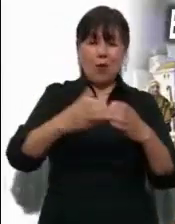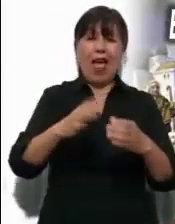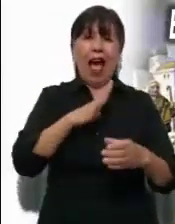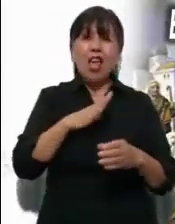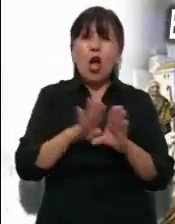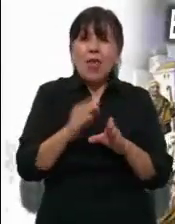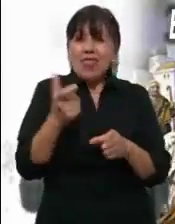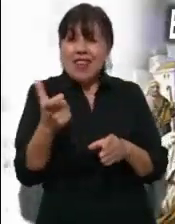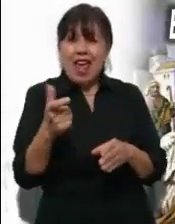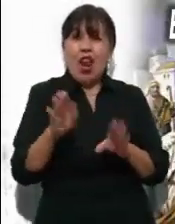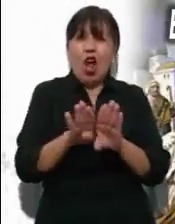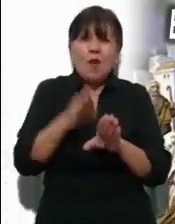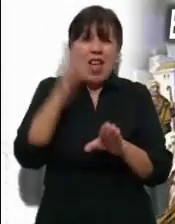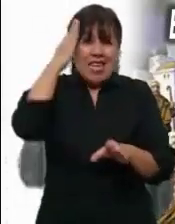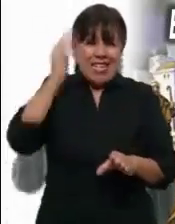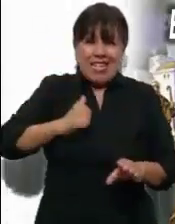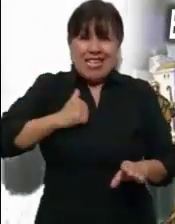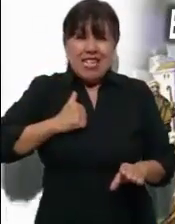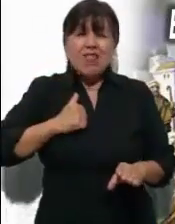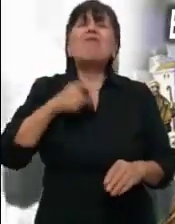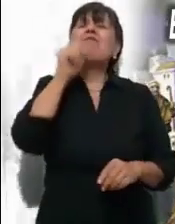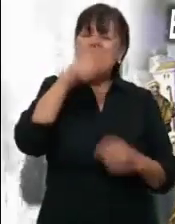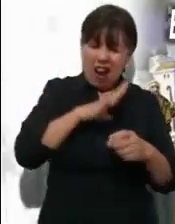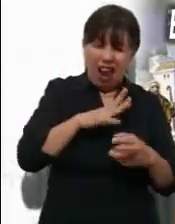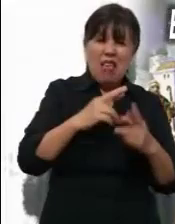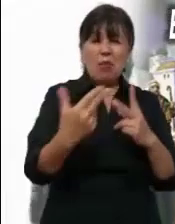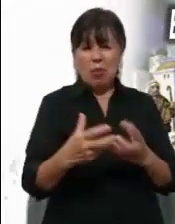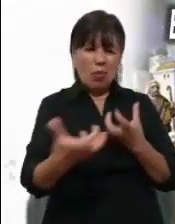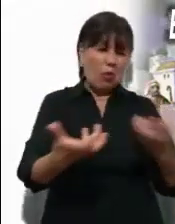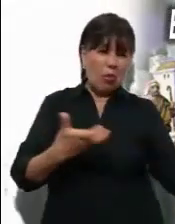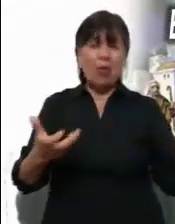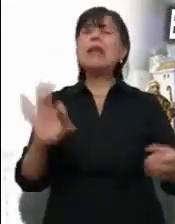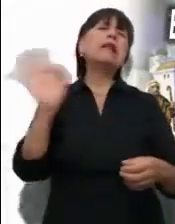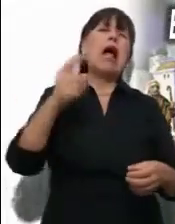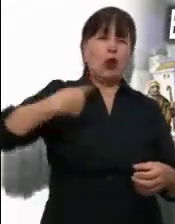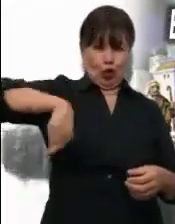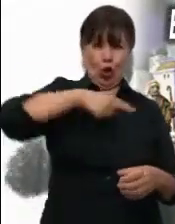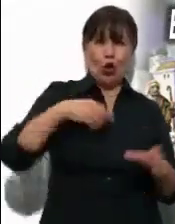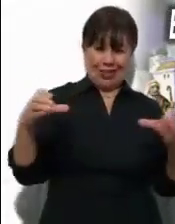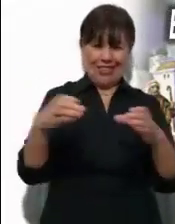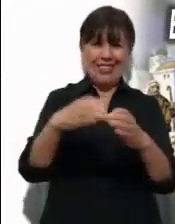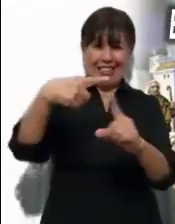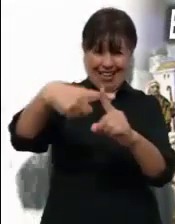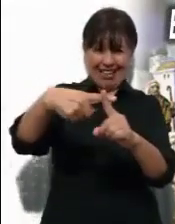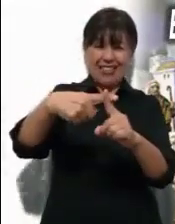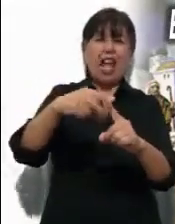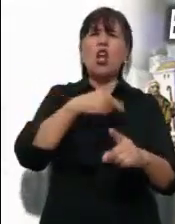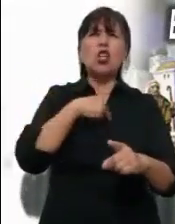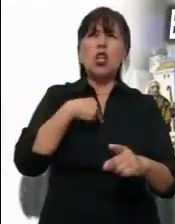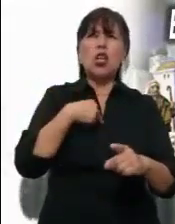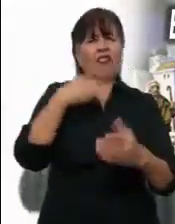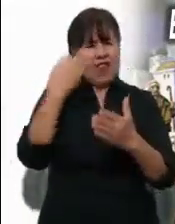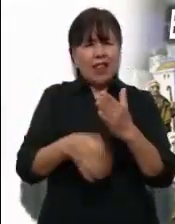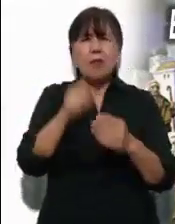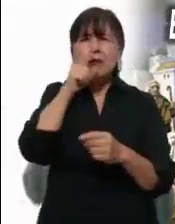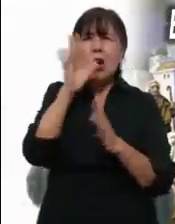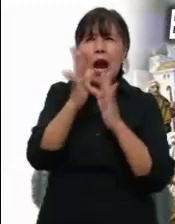suelen causar graves destrozos. Si nosotros, como iglesia, no somos capaces de tomar en serio las palabras